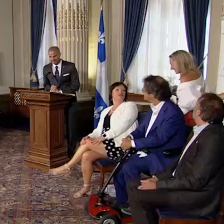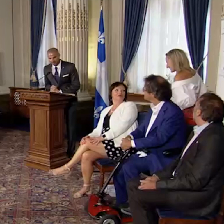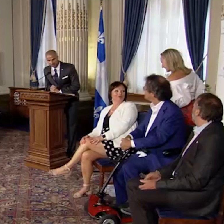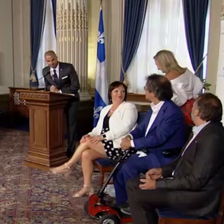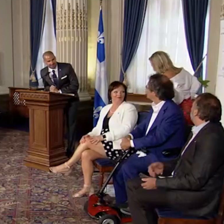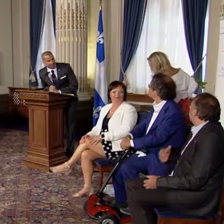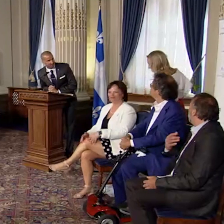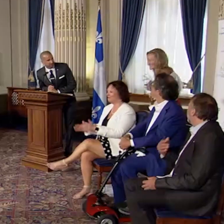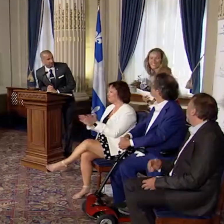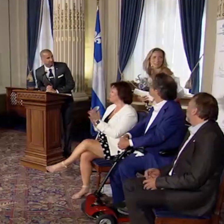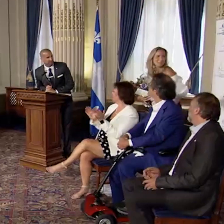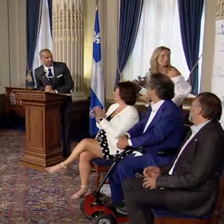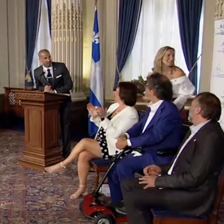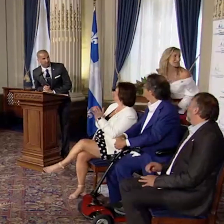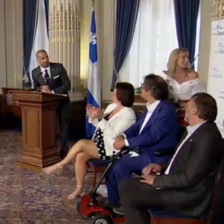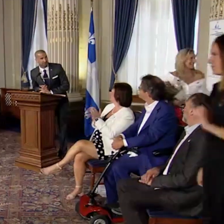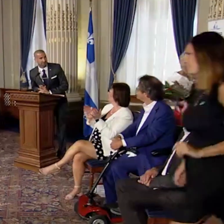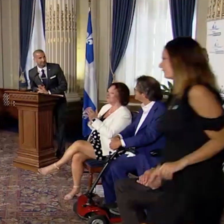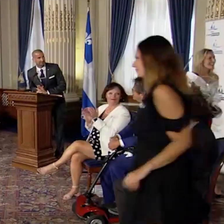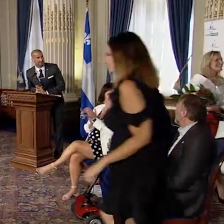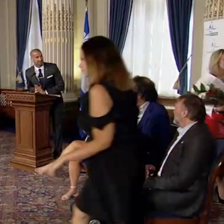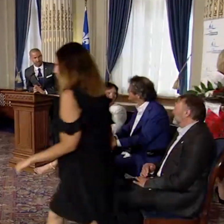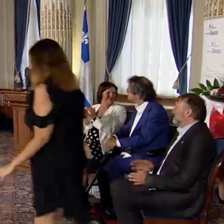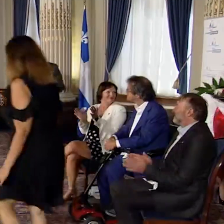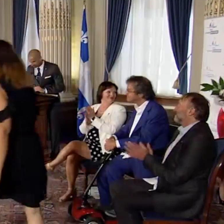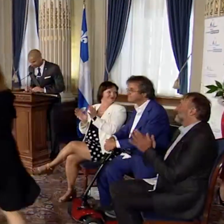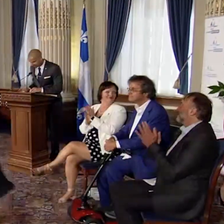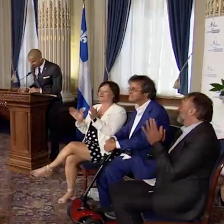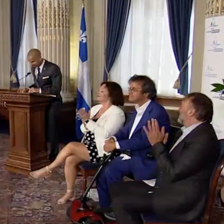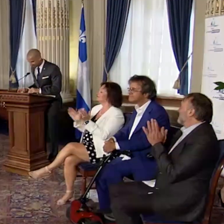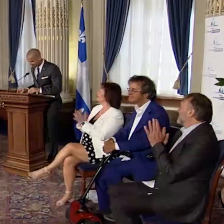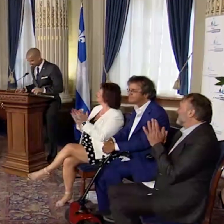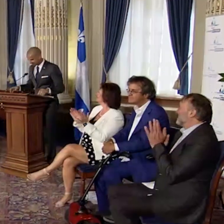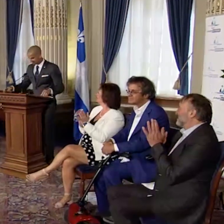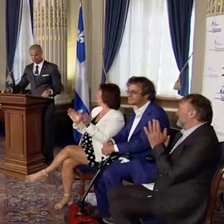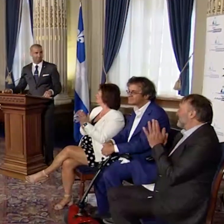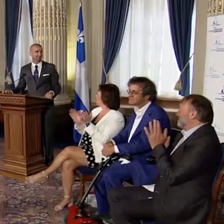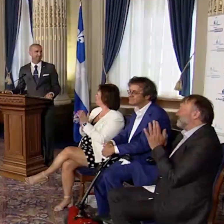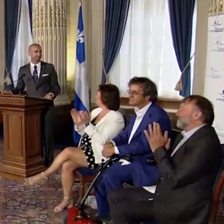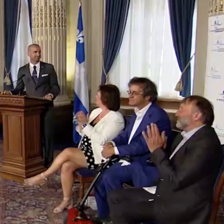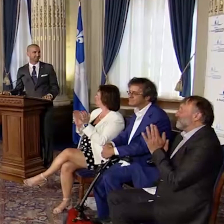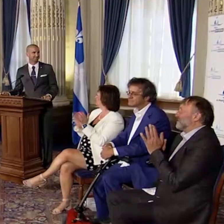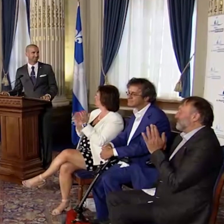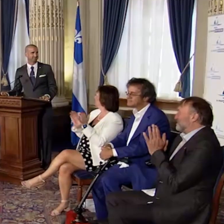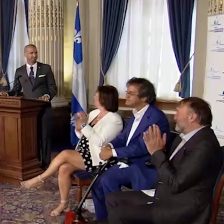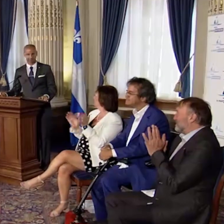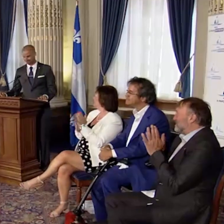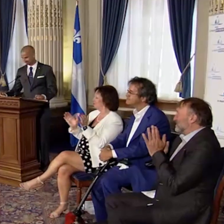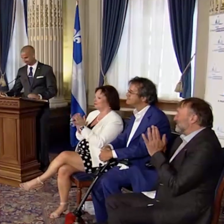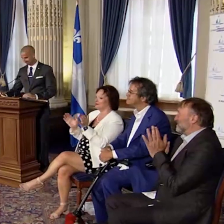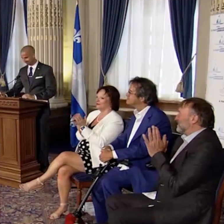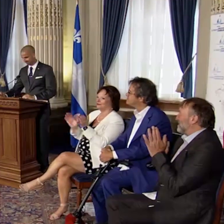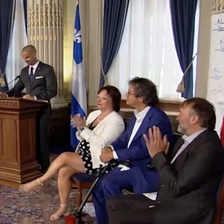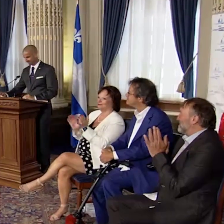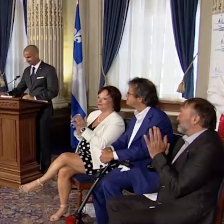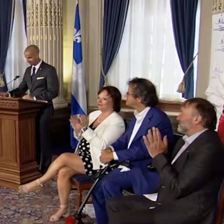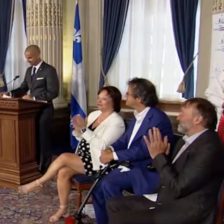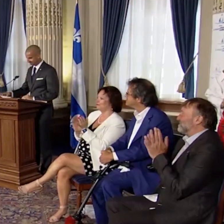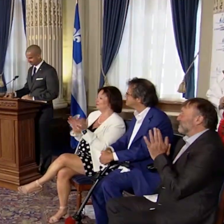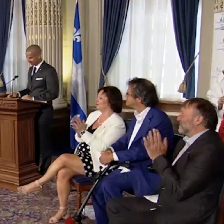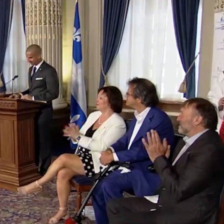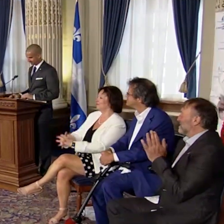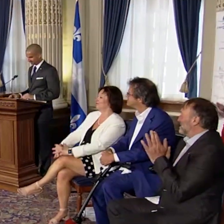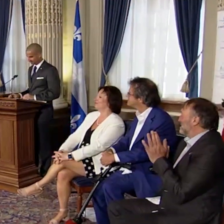Félicitations. Bravo. Continuez votre excellent travail. Applaudissements Applaudissements